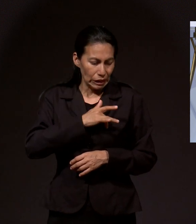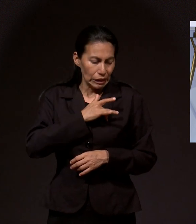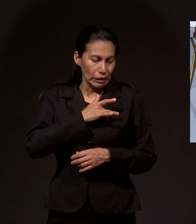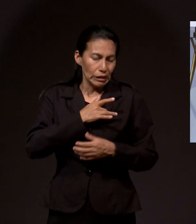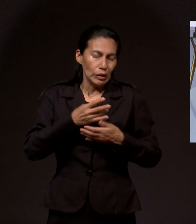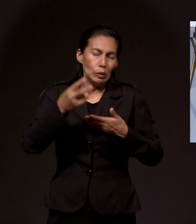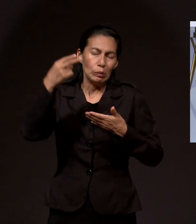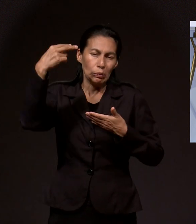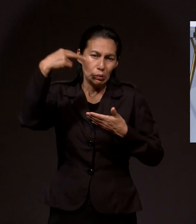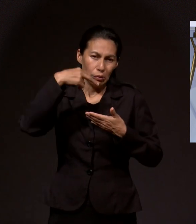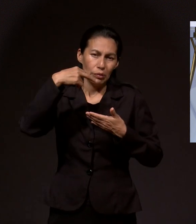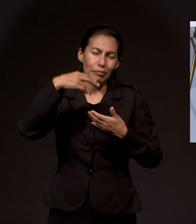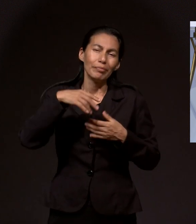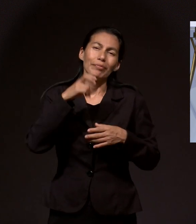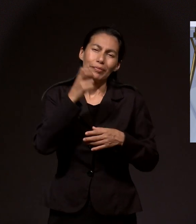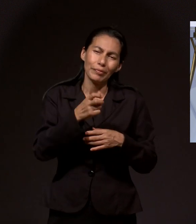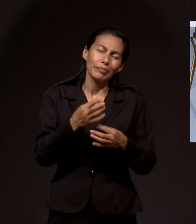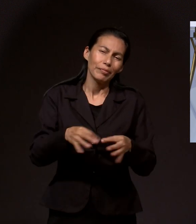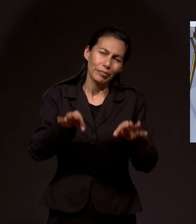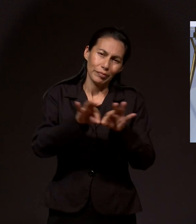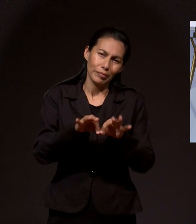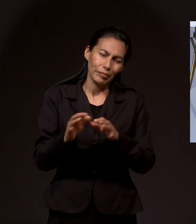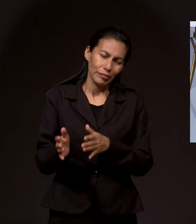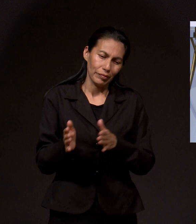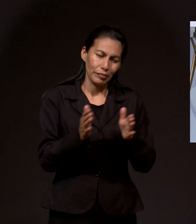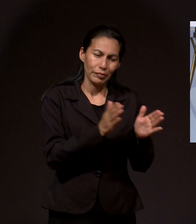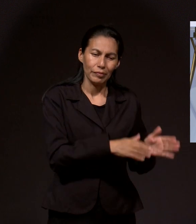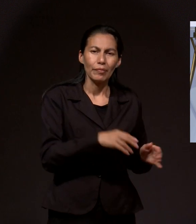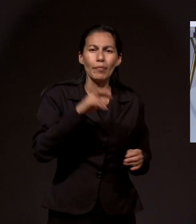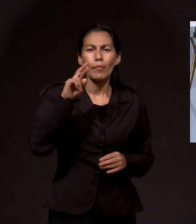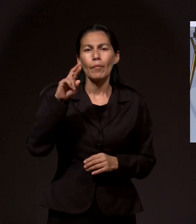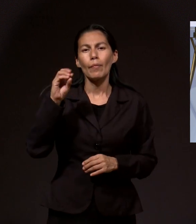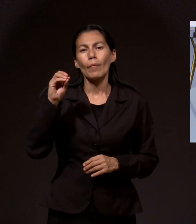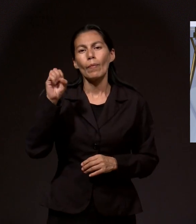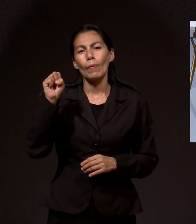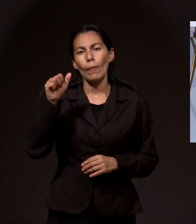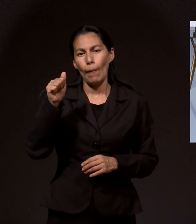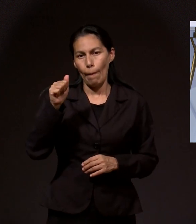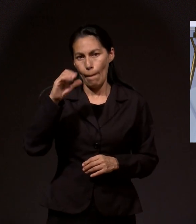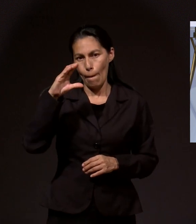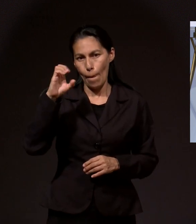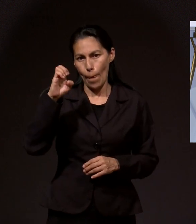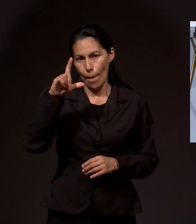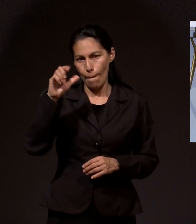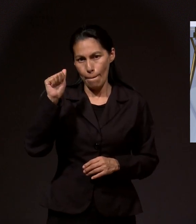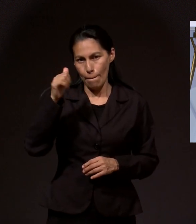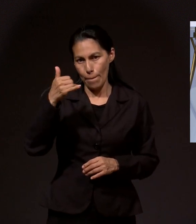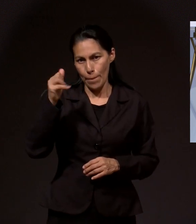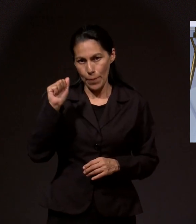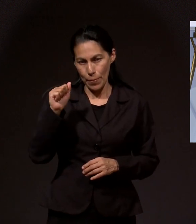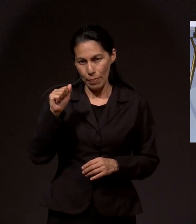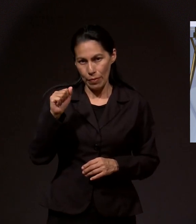Eso es lo importante para Dios. Rosa Zelaya, por favor, si pueden orar por mi hijo,